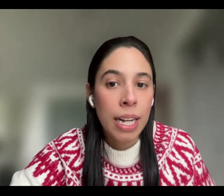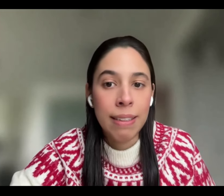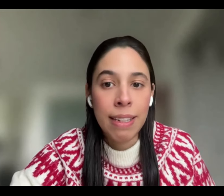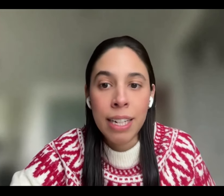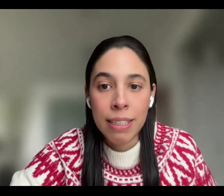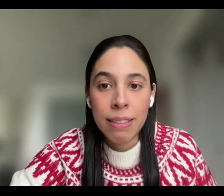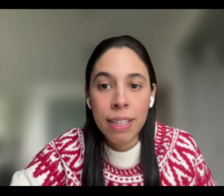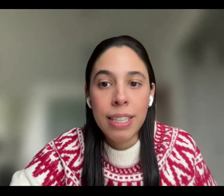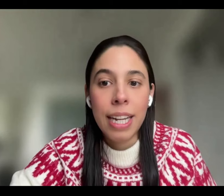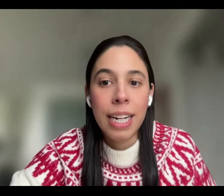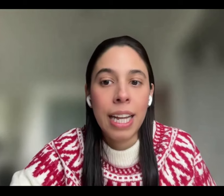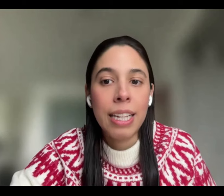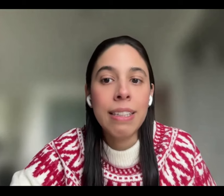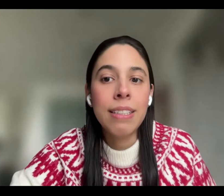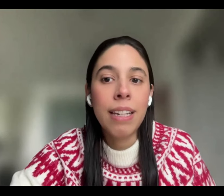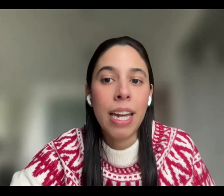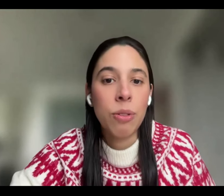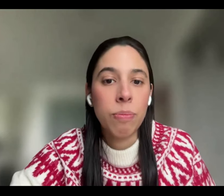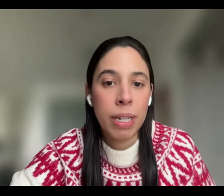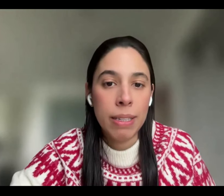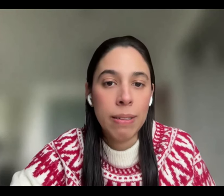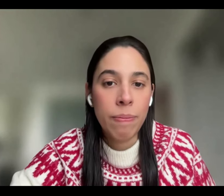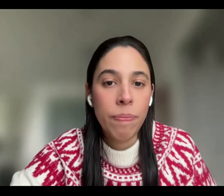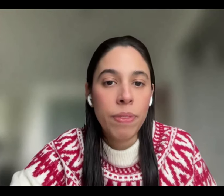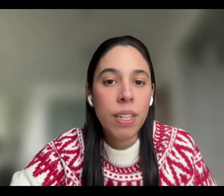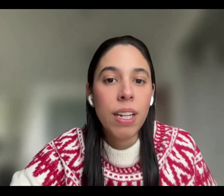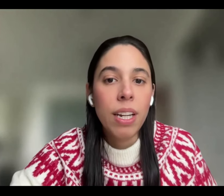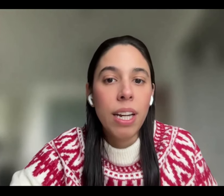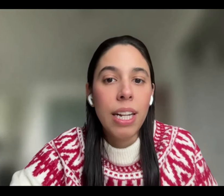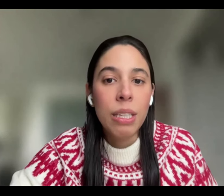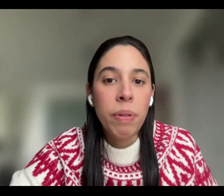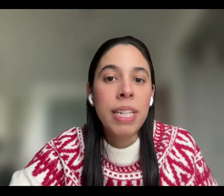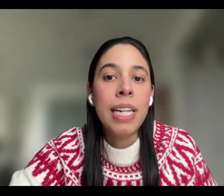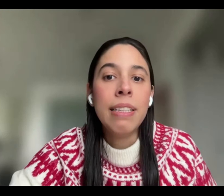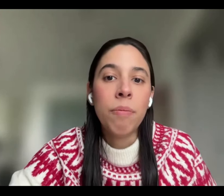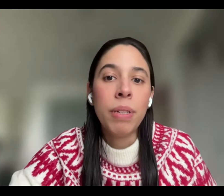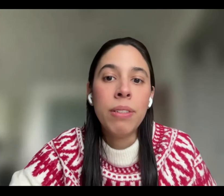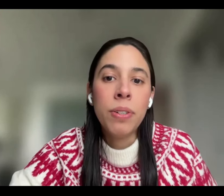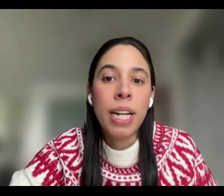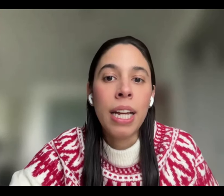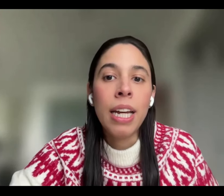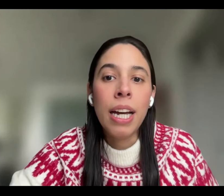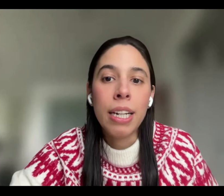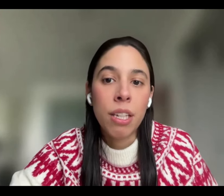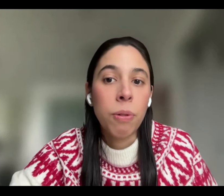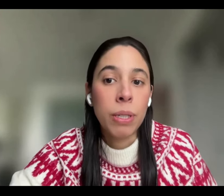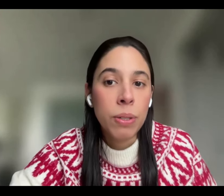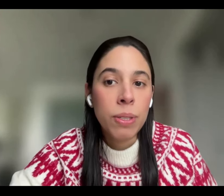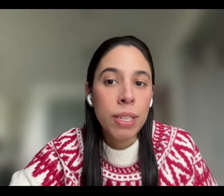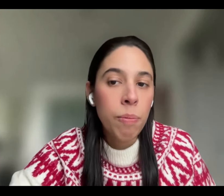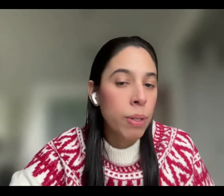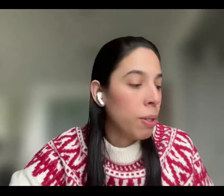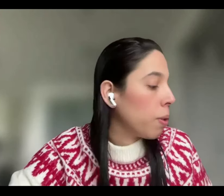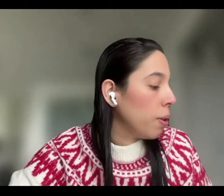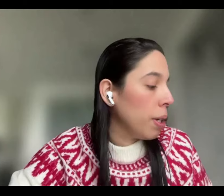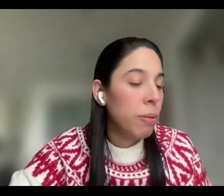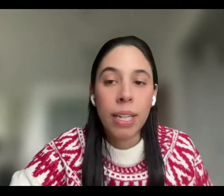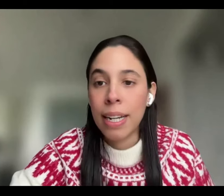que considera indignas, degradantes e inhumanas. La especialista mencionada activó entonces el protocolo